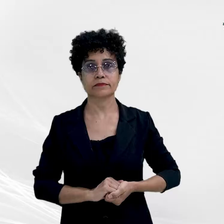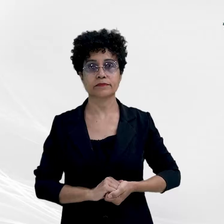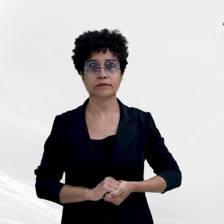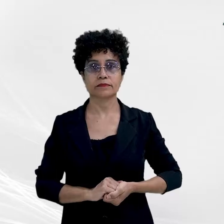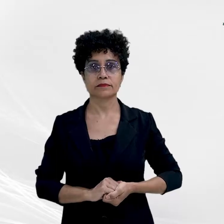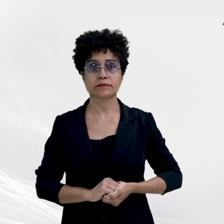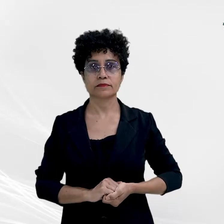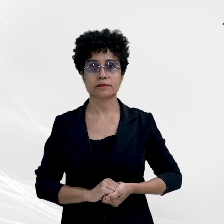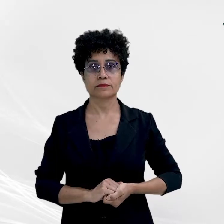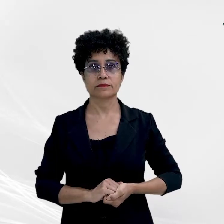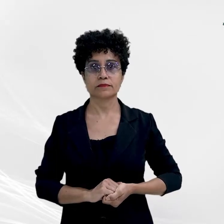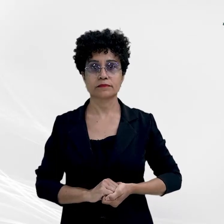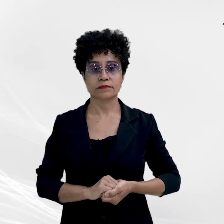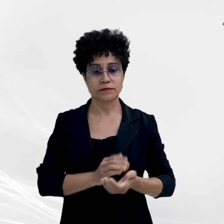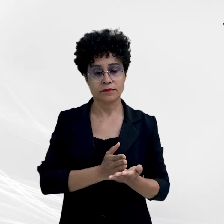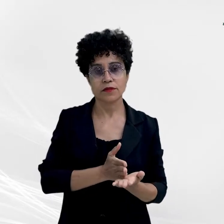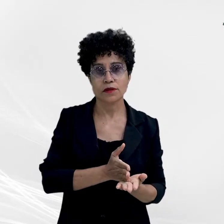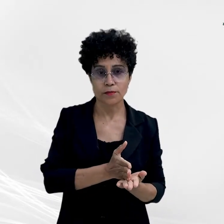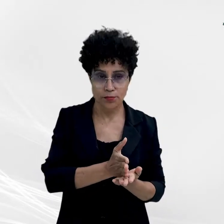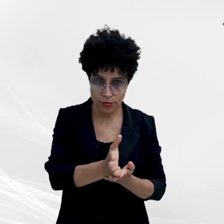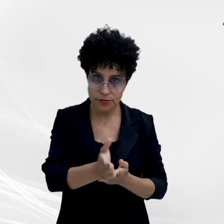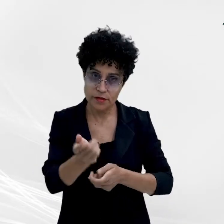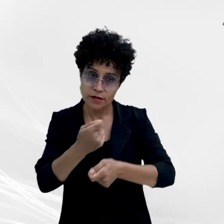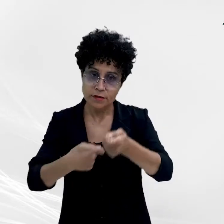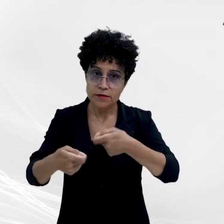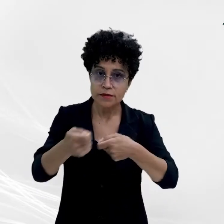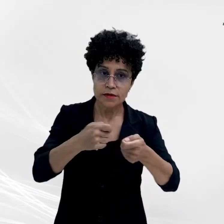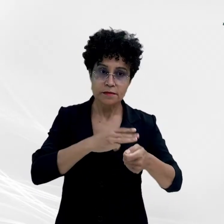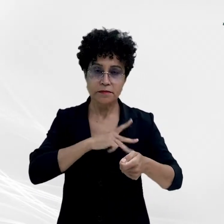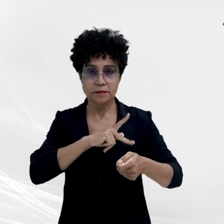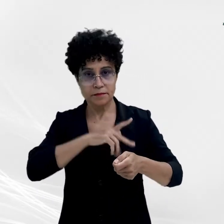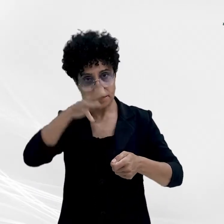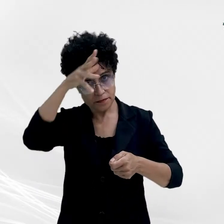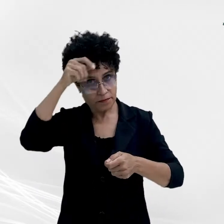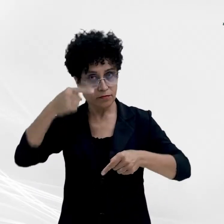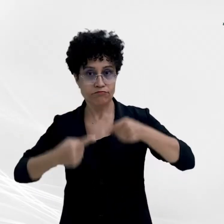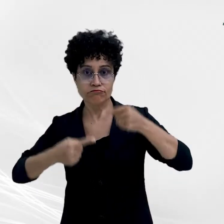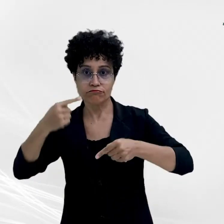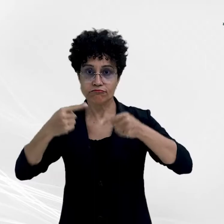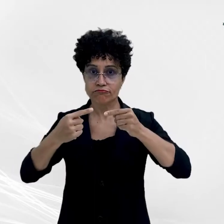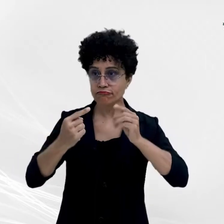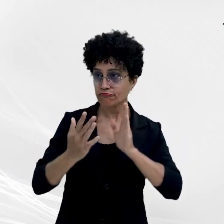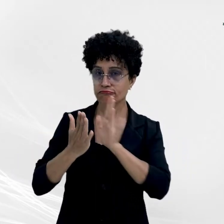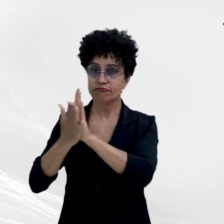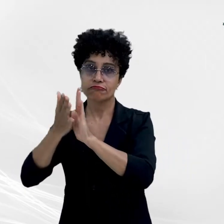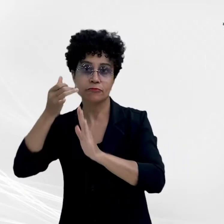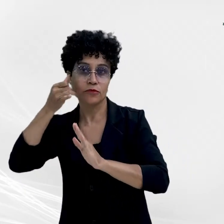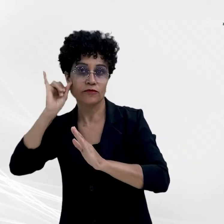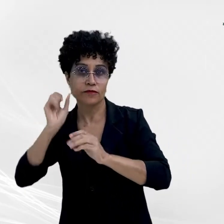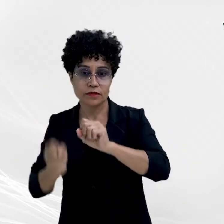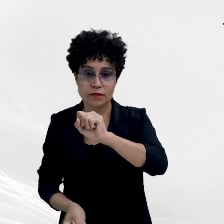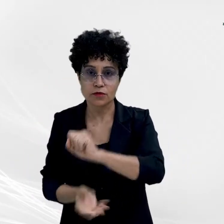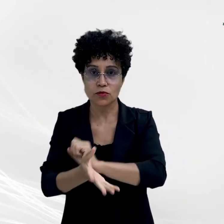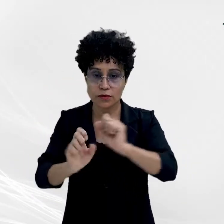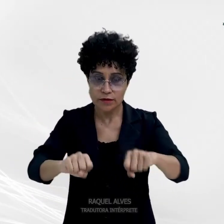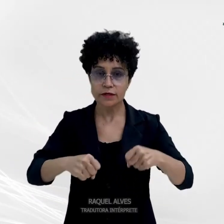Probidade Administrativa, MPMT, debate e enfrentamento à corrupção e defesa do patrimônio público.